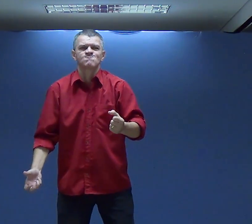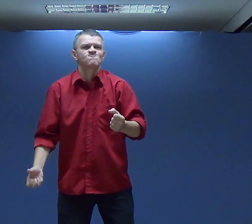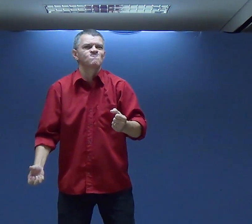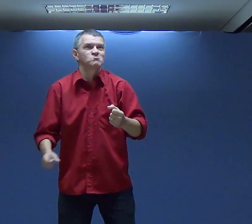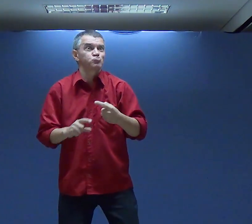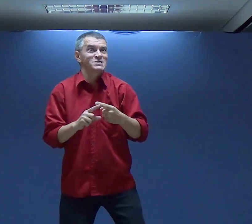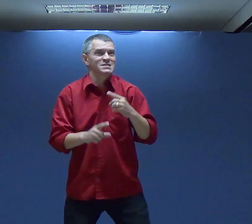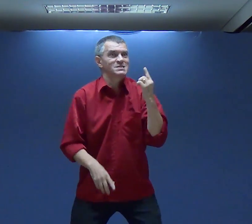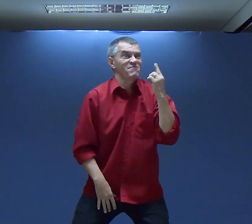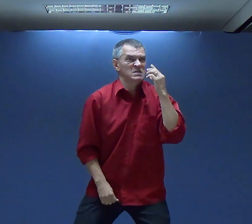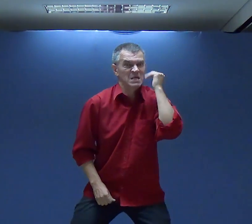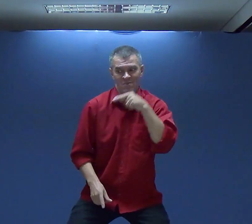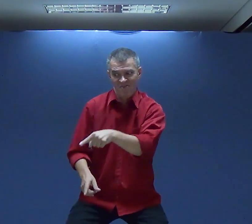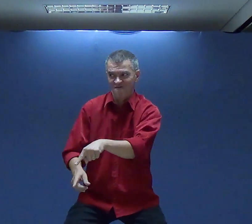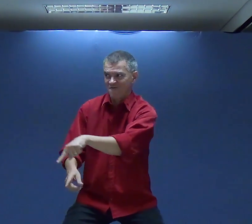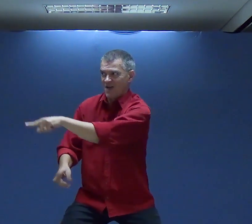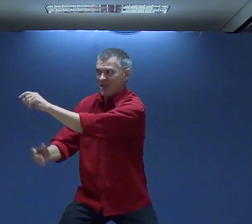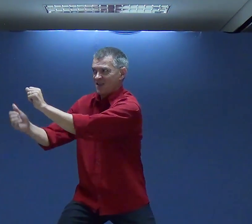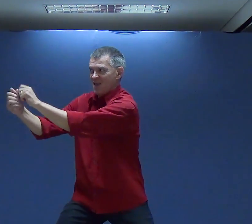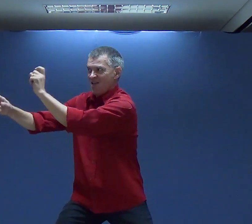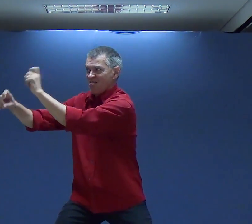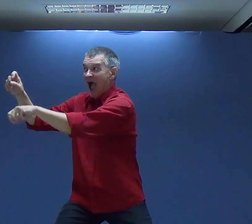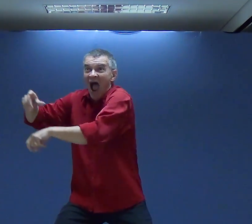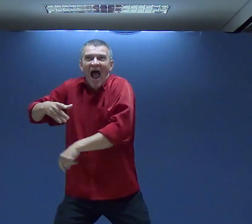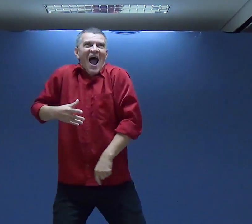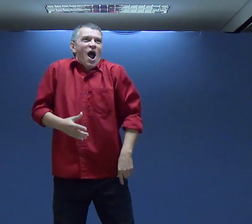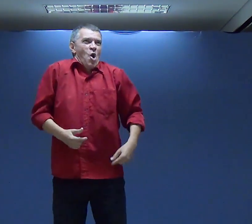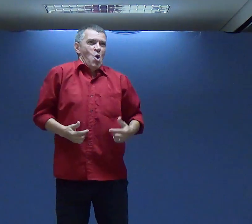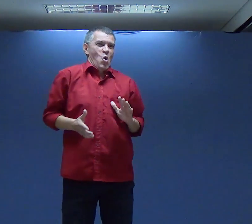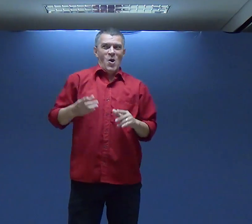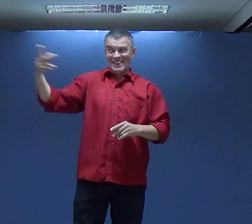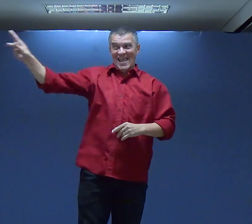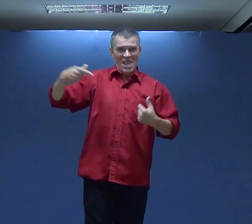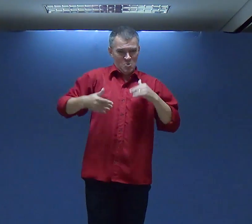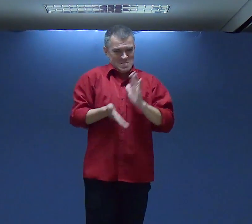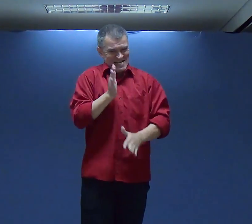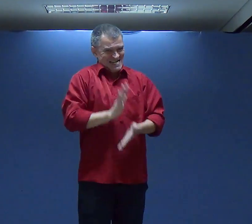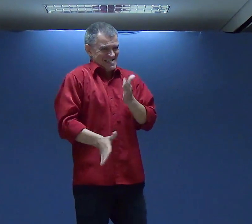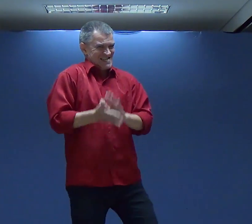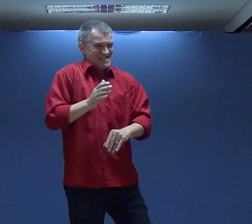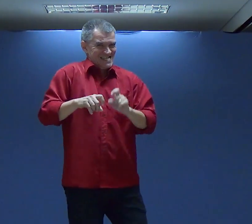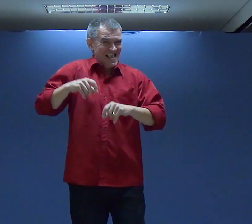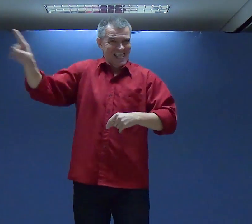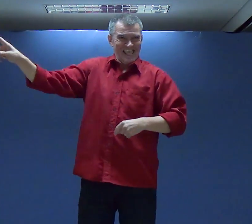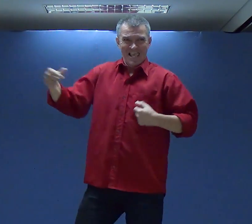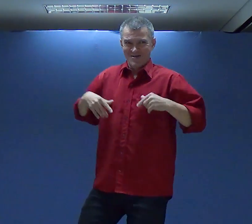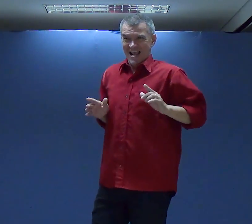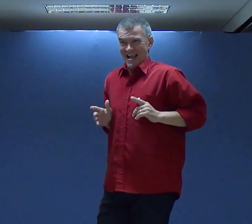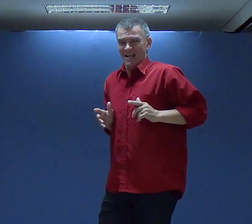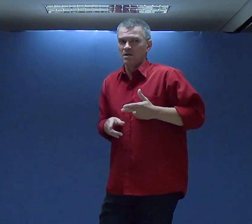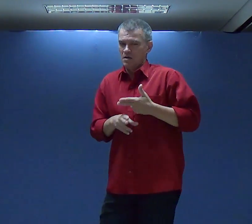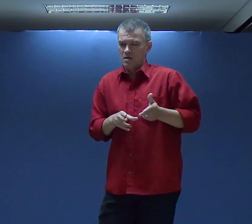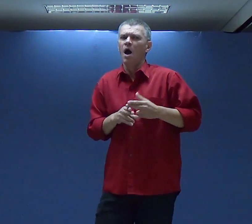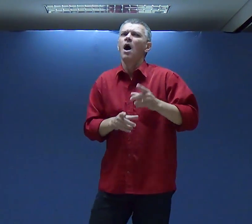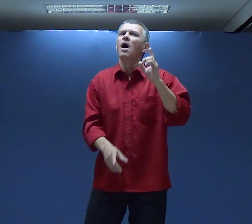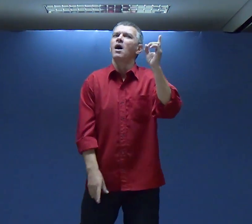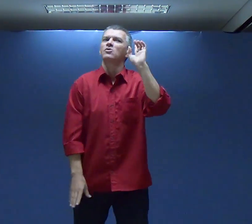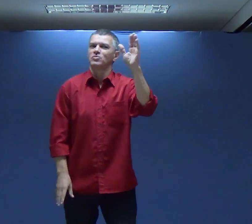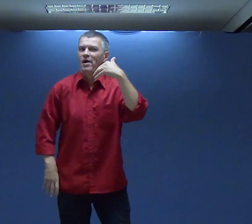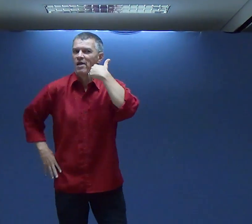aconteceu Nada E Davi Então Fica pensando Puxa Eu preciso Criar Alguma coisa Porque